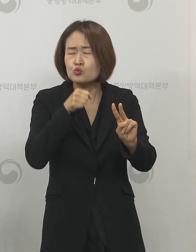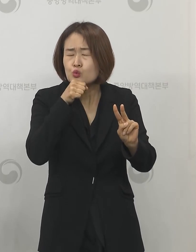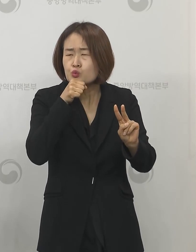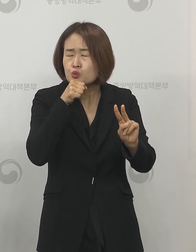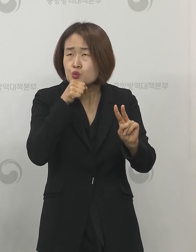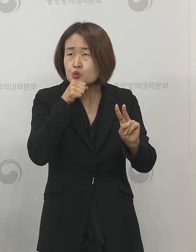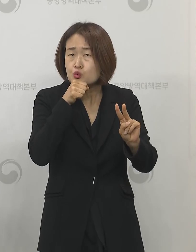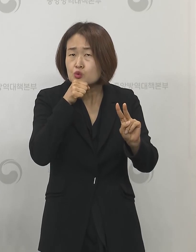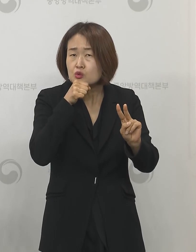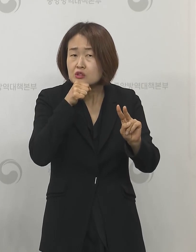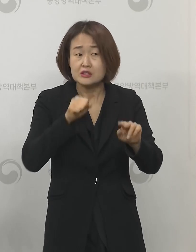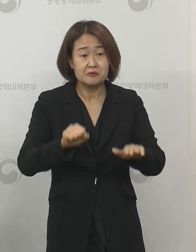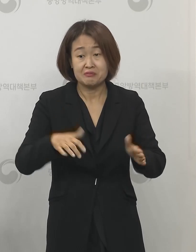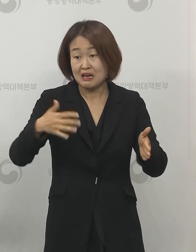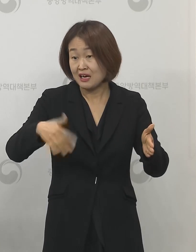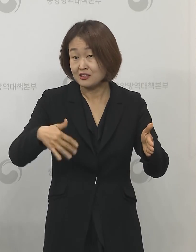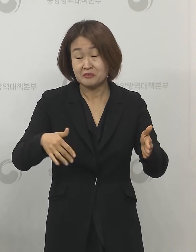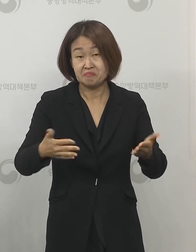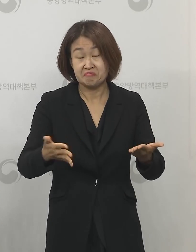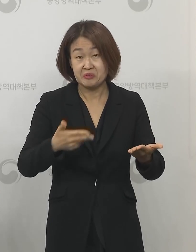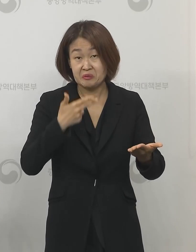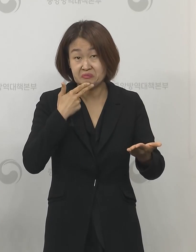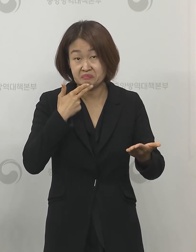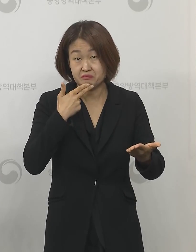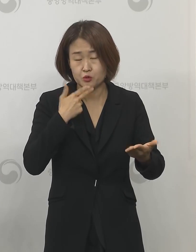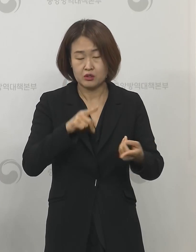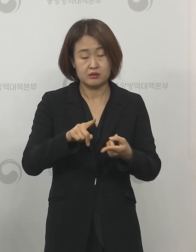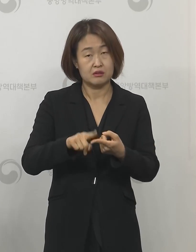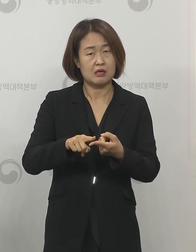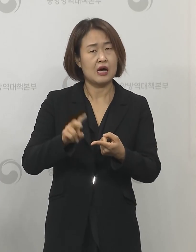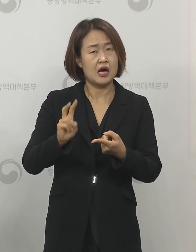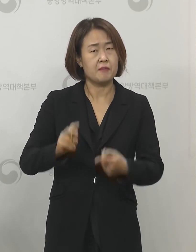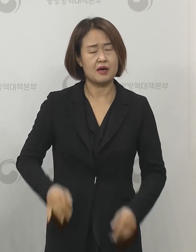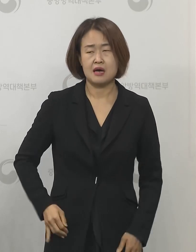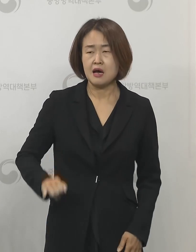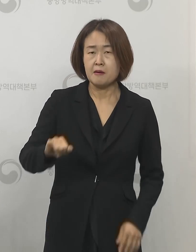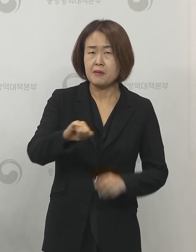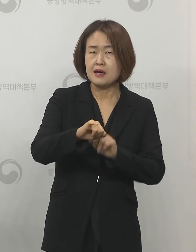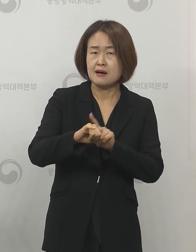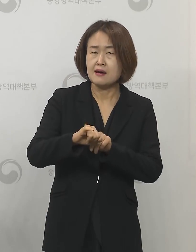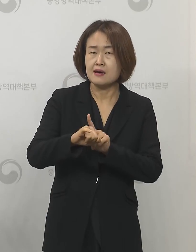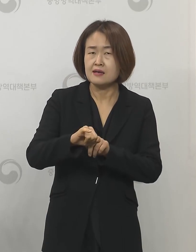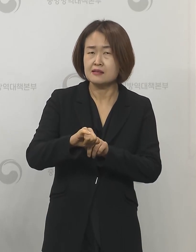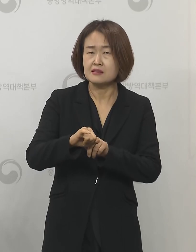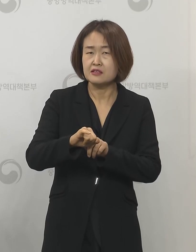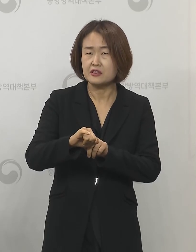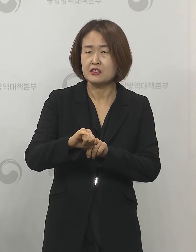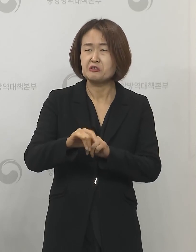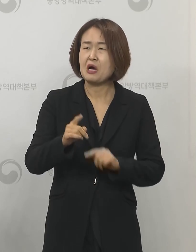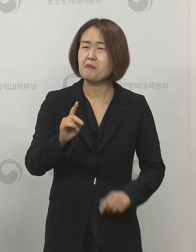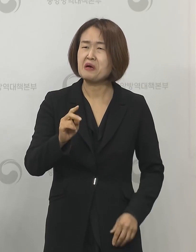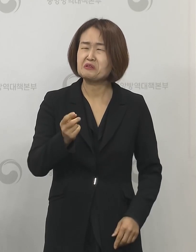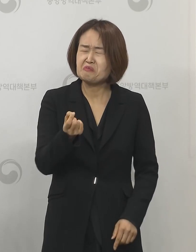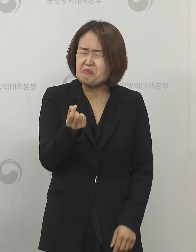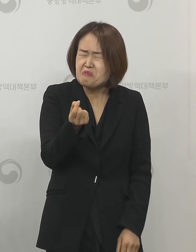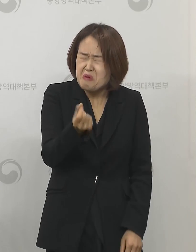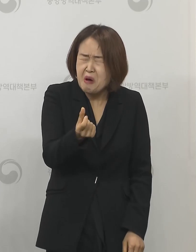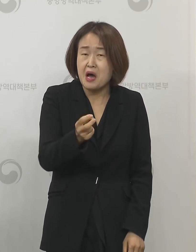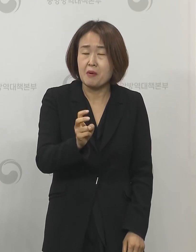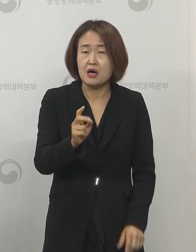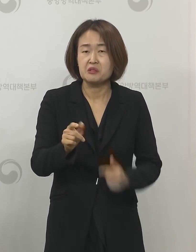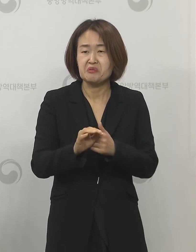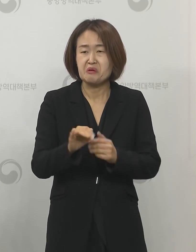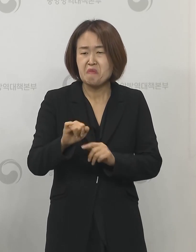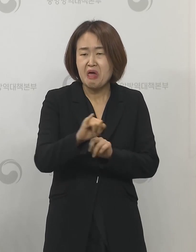아직까지 생기지 않고 있는 그런 사유에 대해서는 바이러스의 농도가 극히 낮거나 아니면은